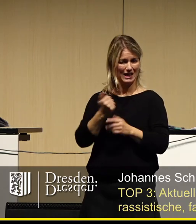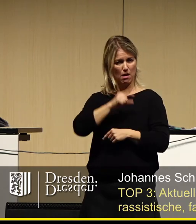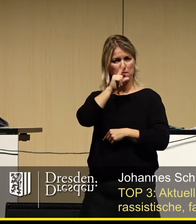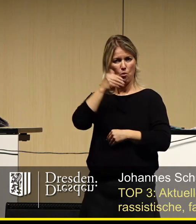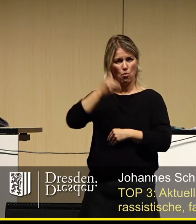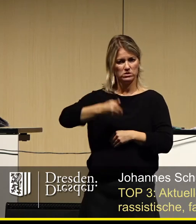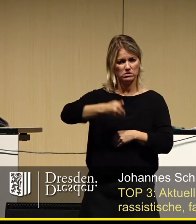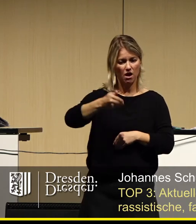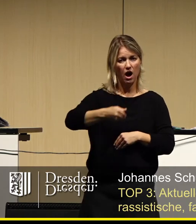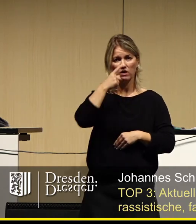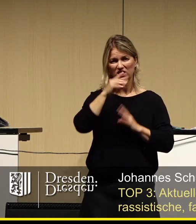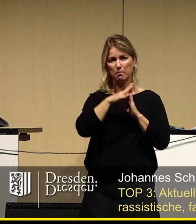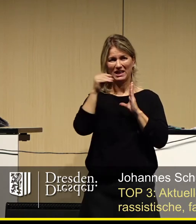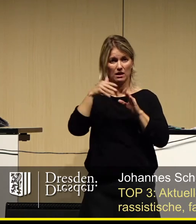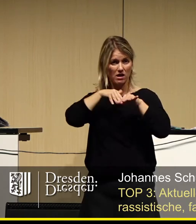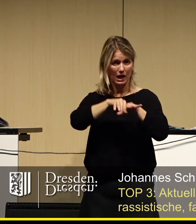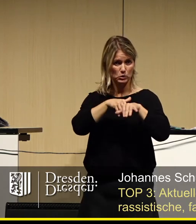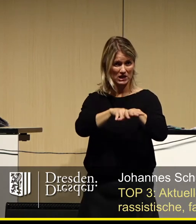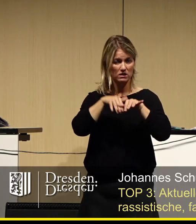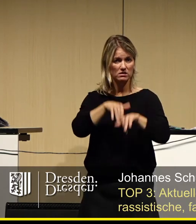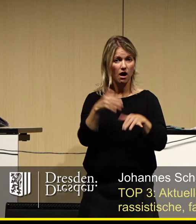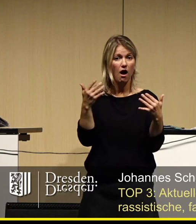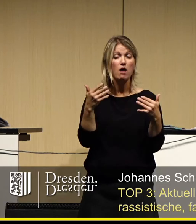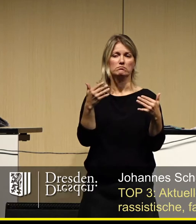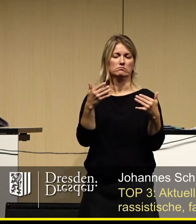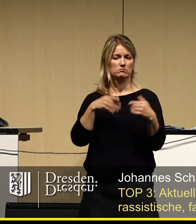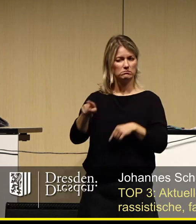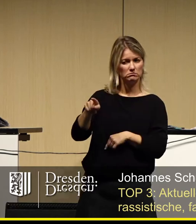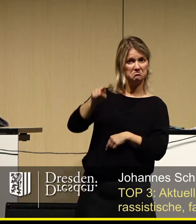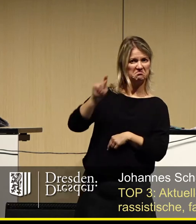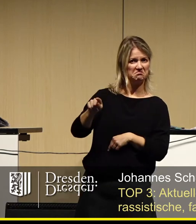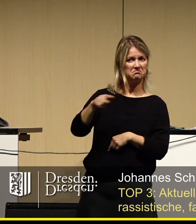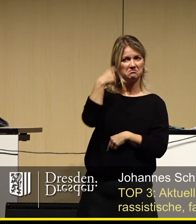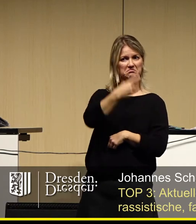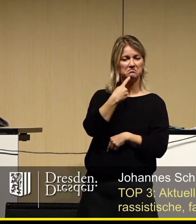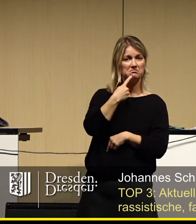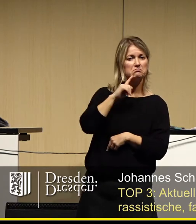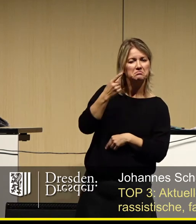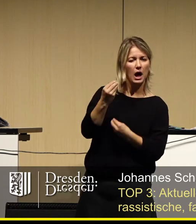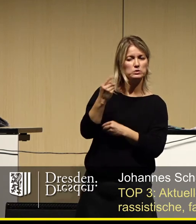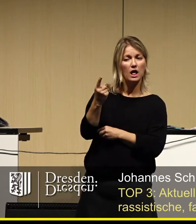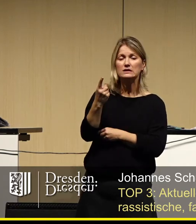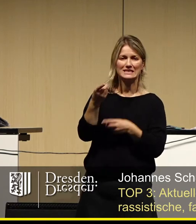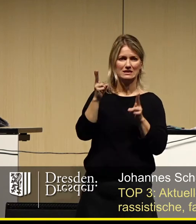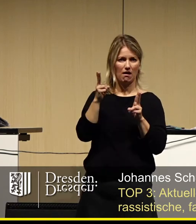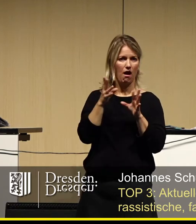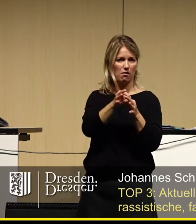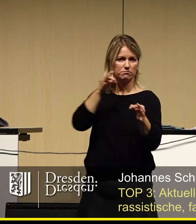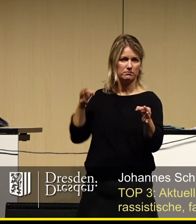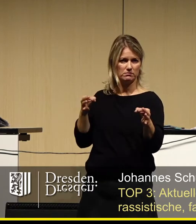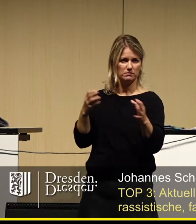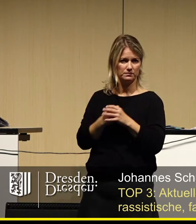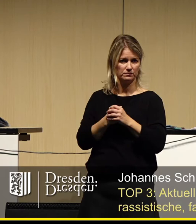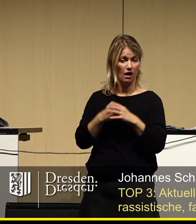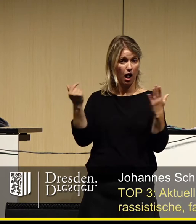an denen Pegida demonstriert, halten sich Menschen, welche als ausländisch identifiziert werden könnten, von der Innenstadt fern. Pegida und